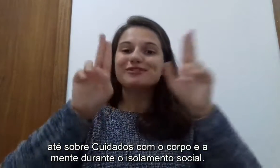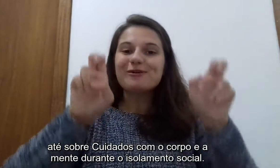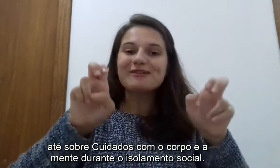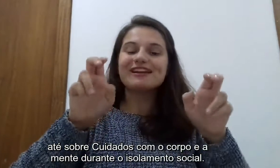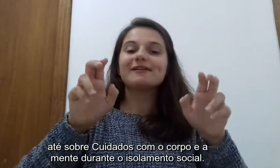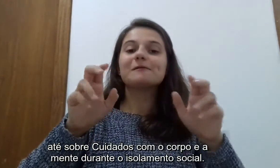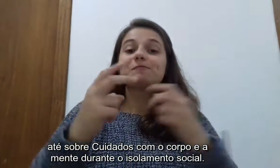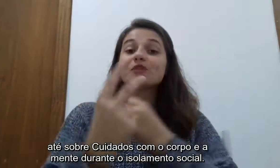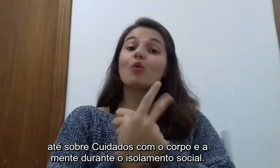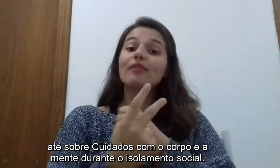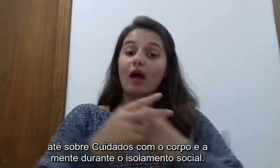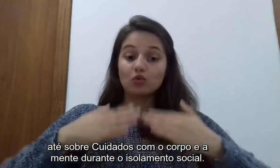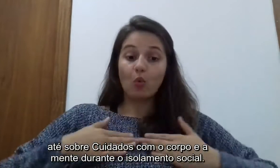durante o isolamento social.